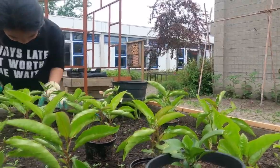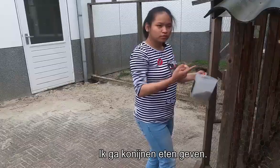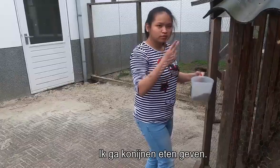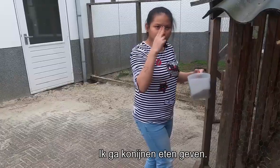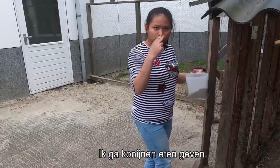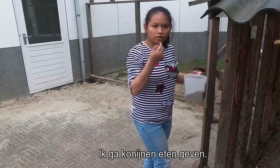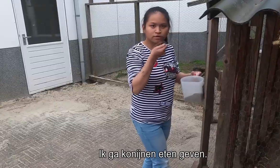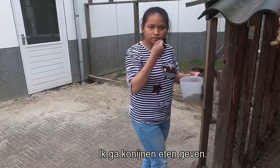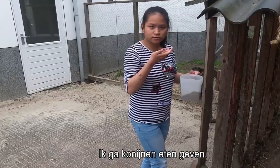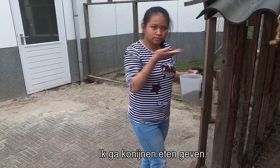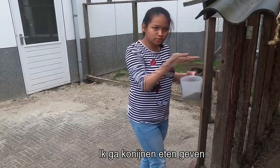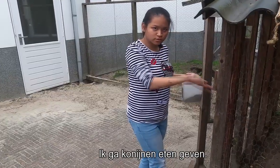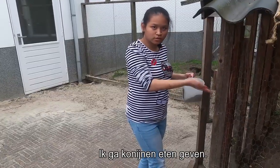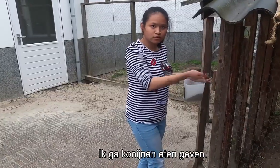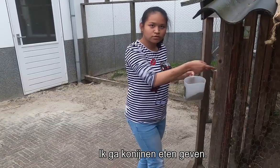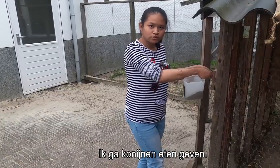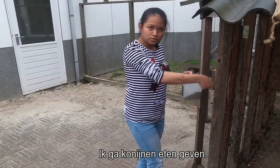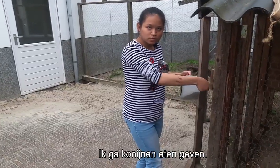Ik ga konijnen eten geven.